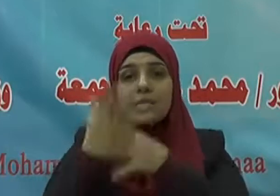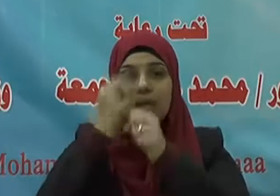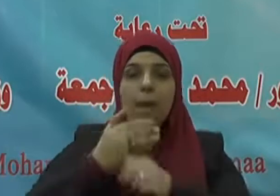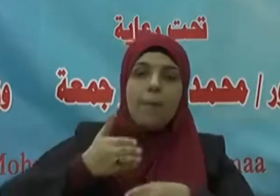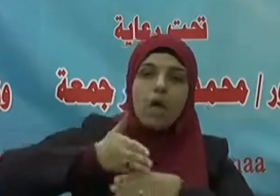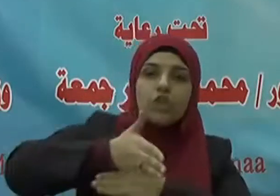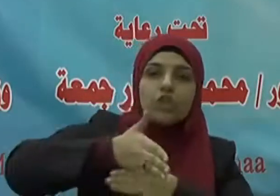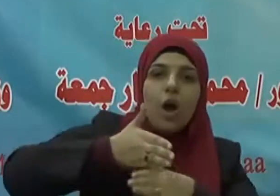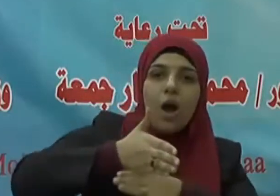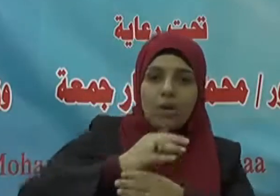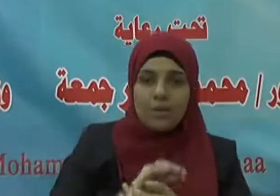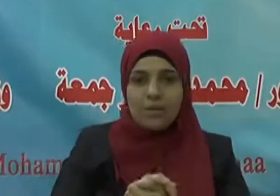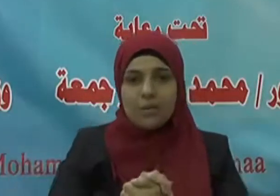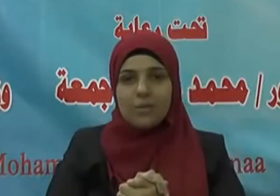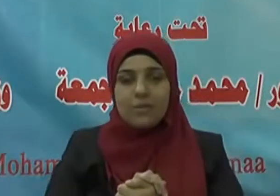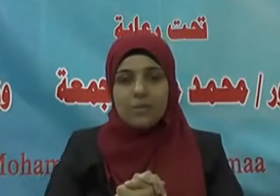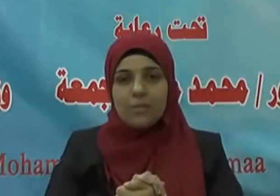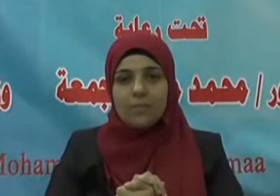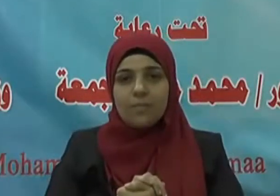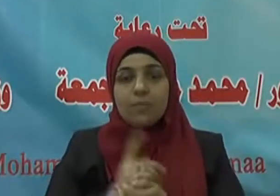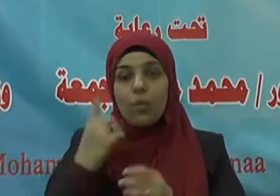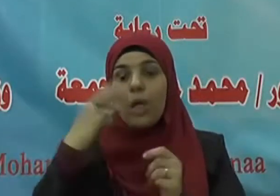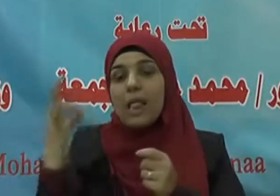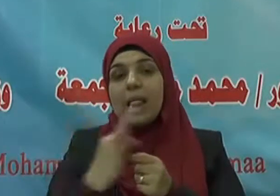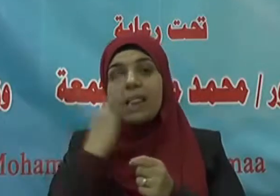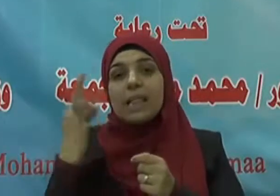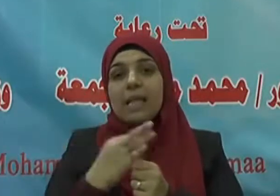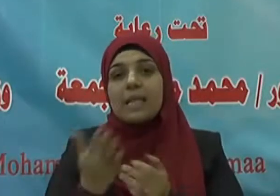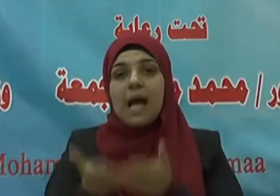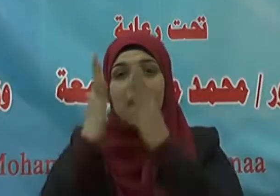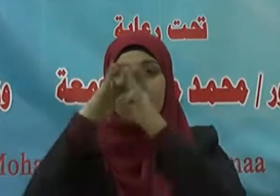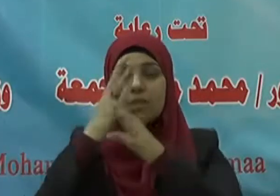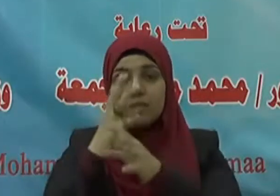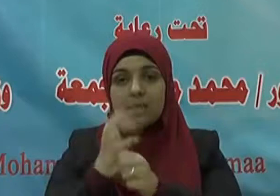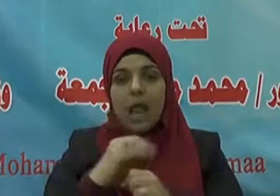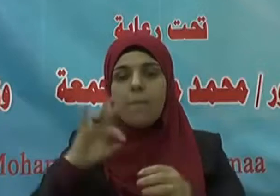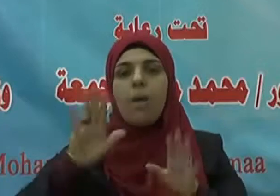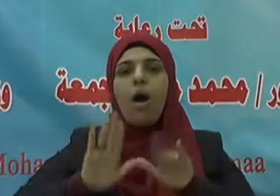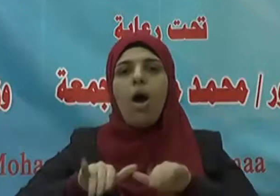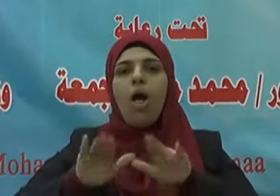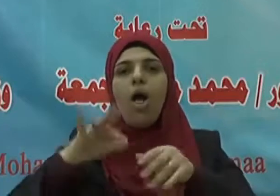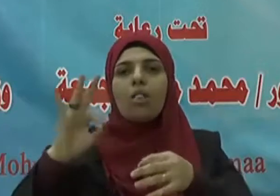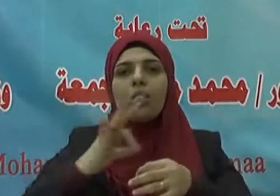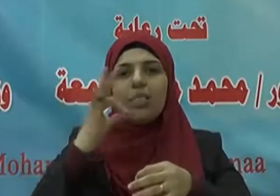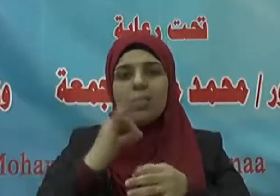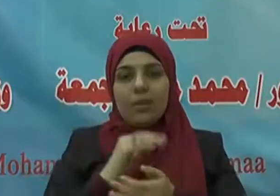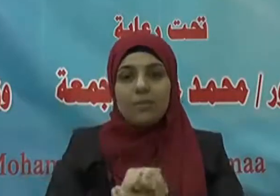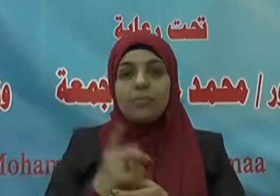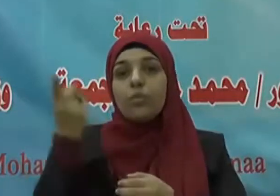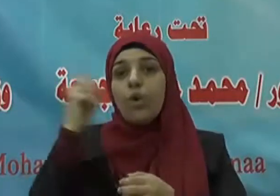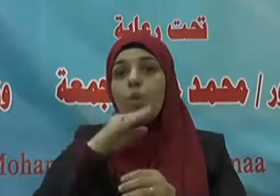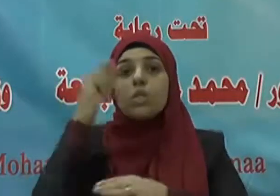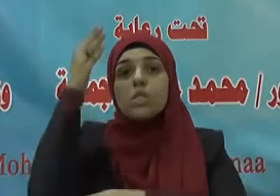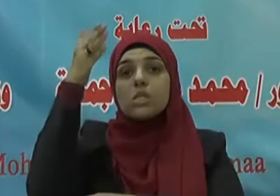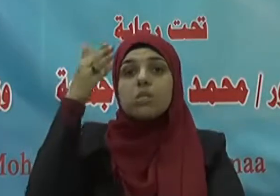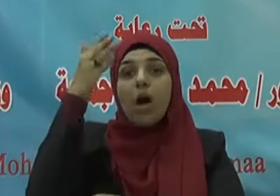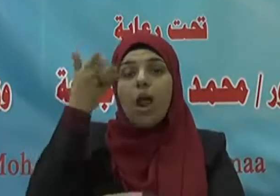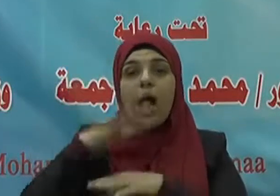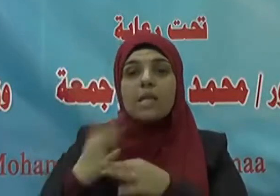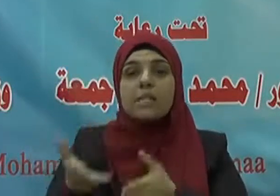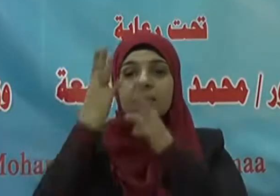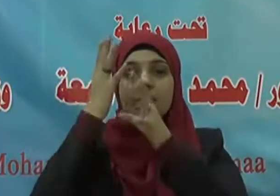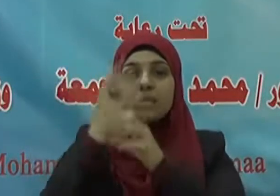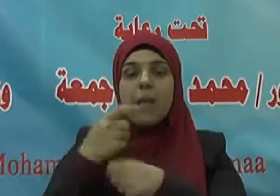السلام نجارا وإدريس عليه السلام خياطا وصالح